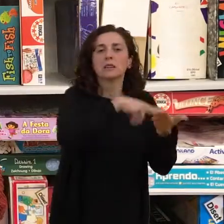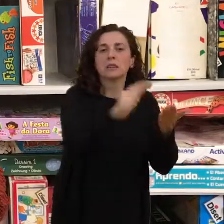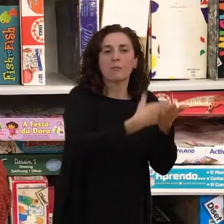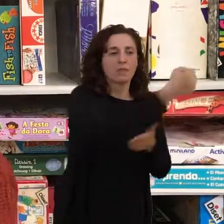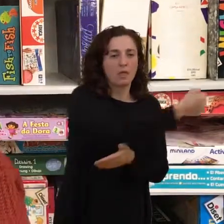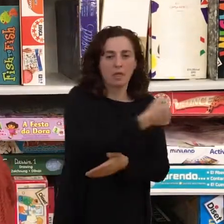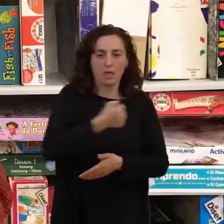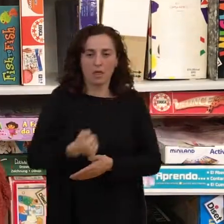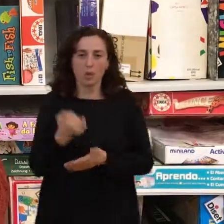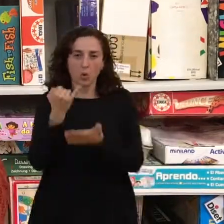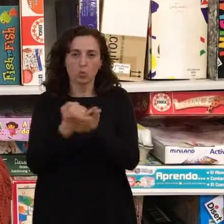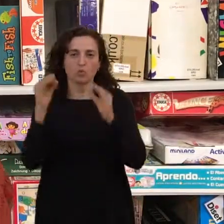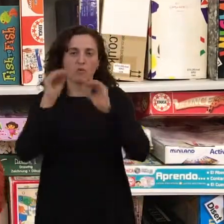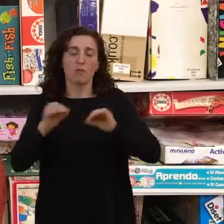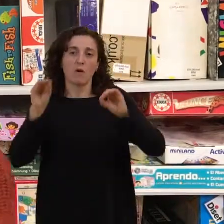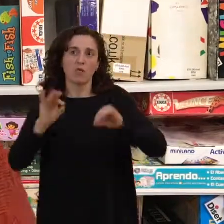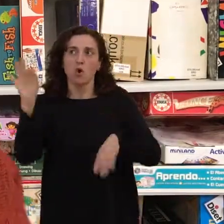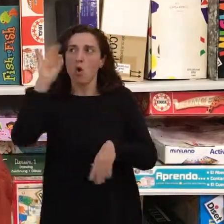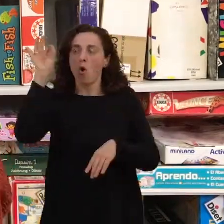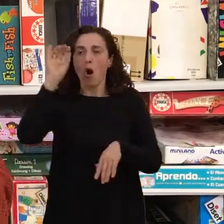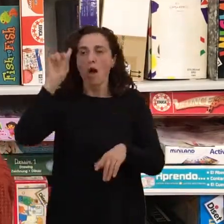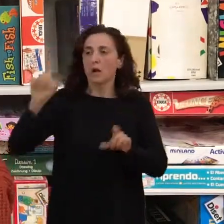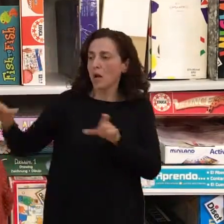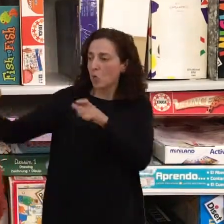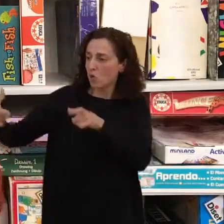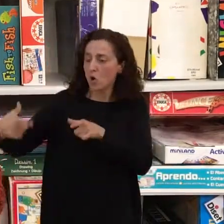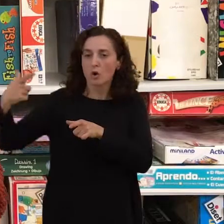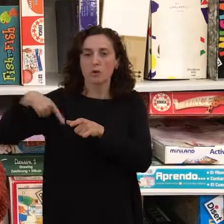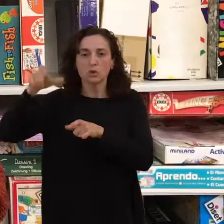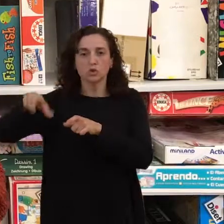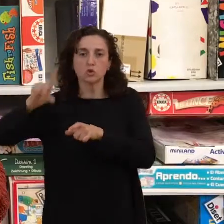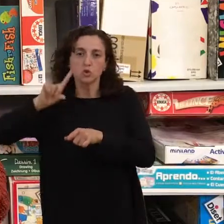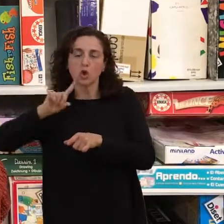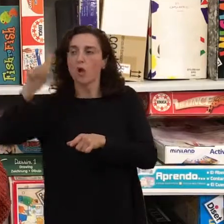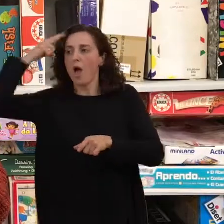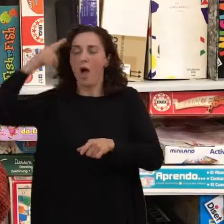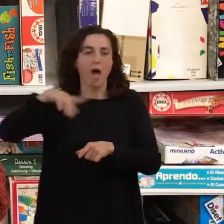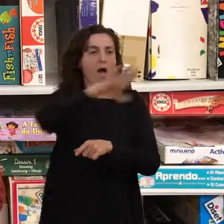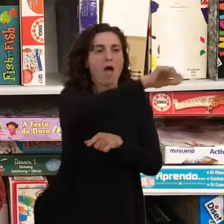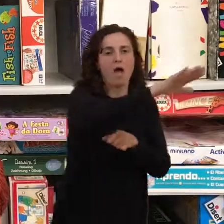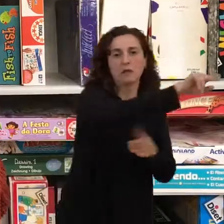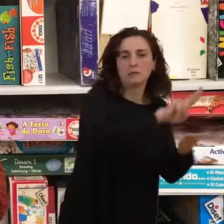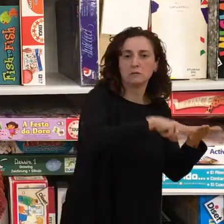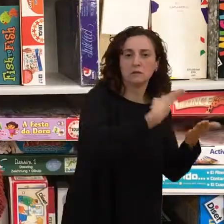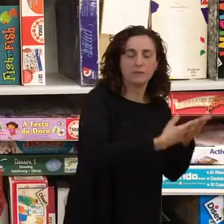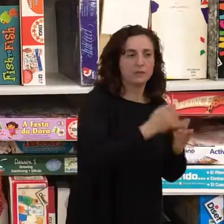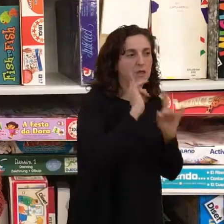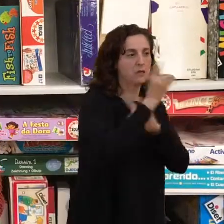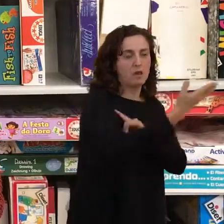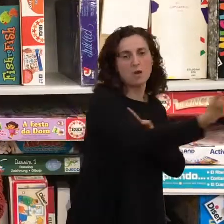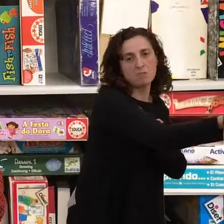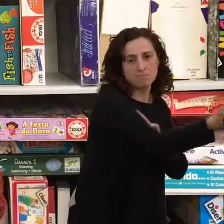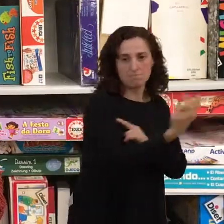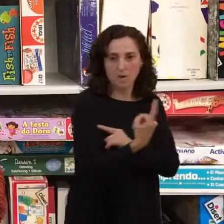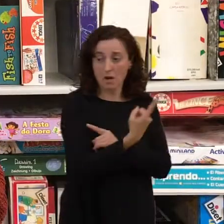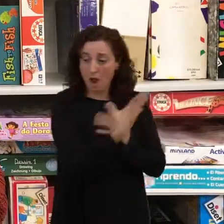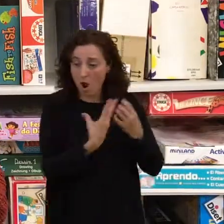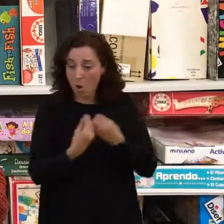información acerca de nóminas o alguna reunión, se acuerda el propio empresario o recursos humanos de llamarnos para acompañar a esa